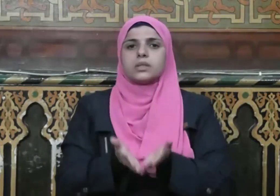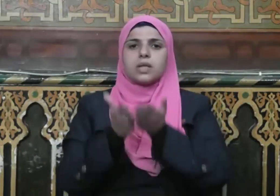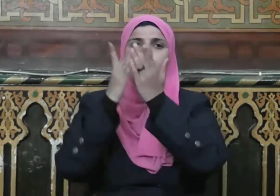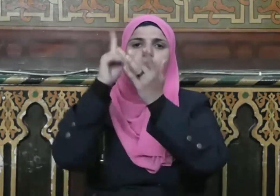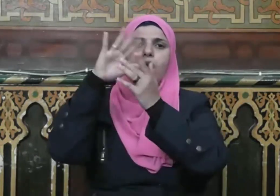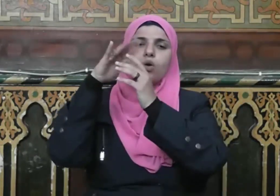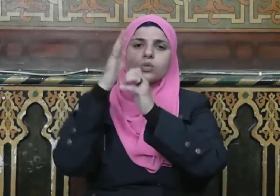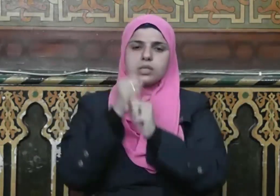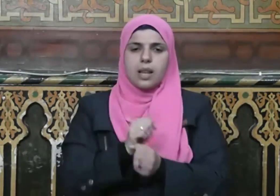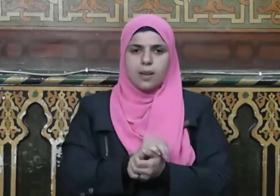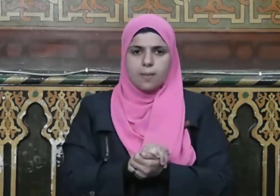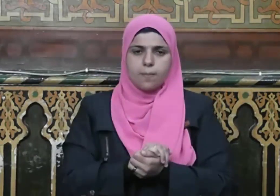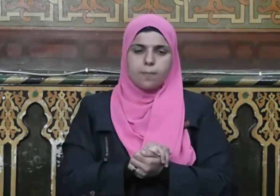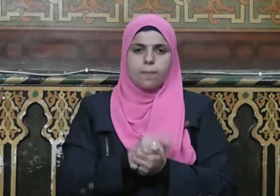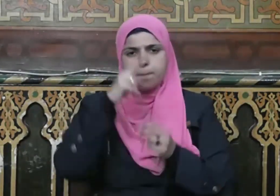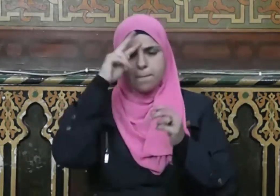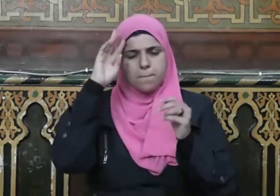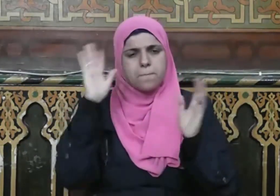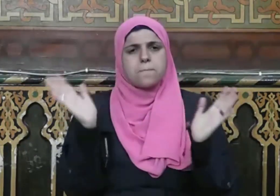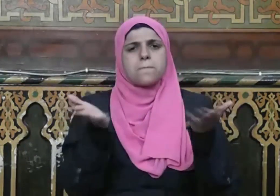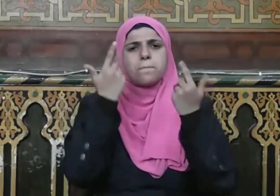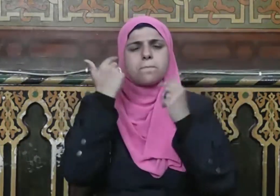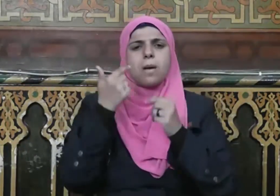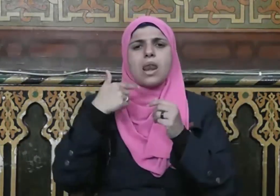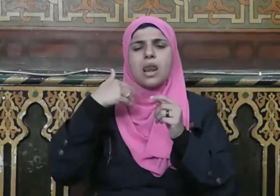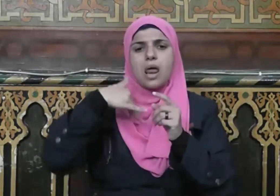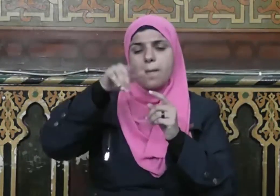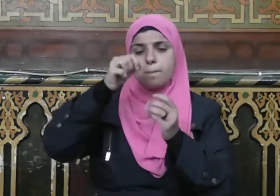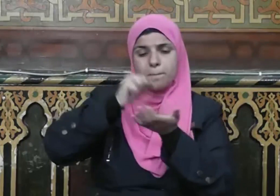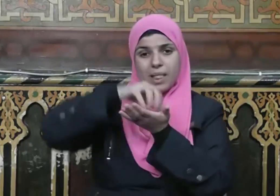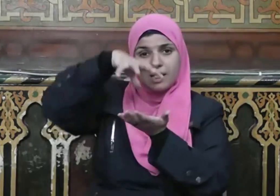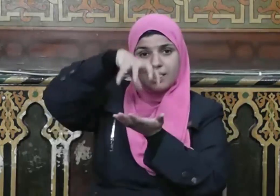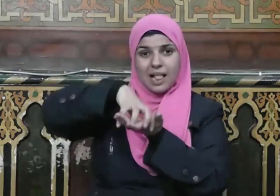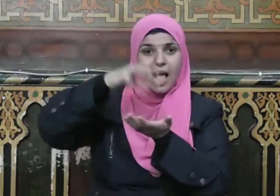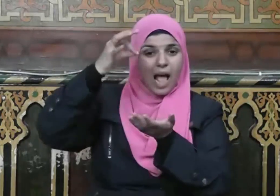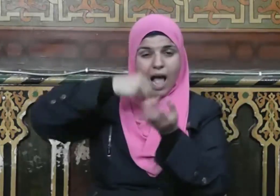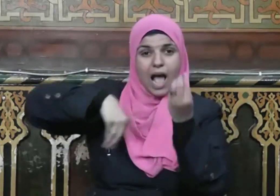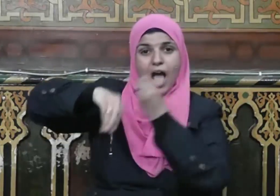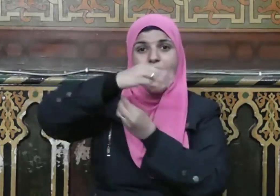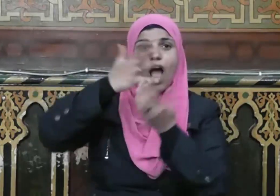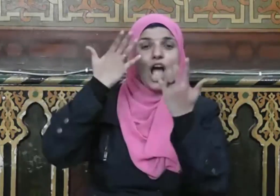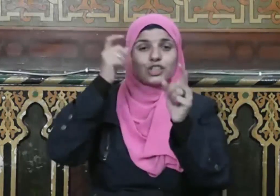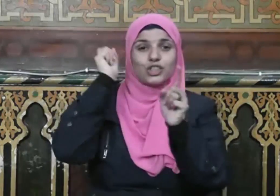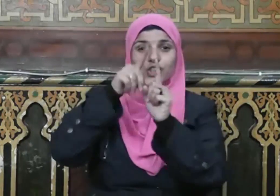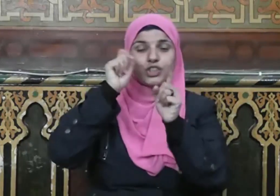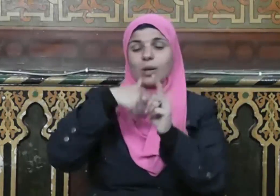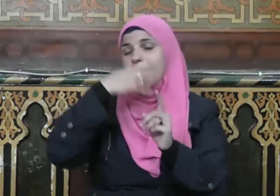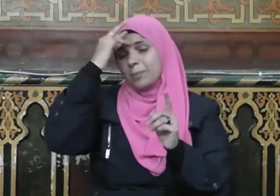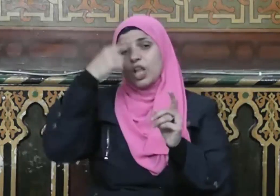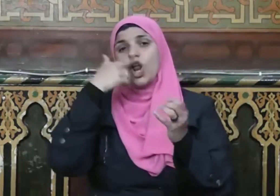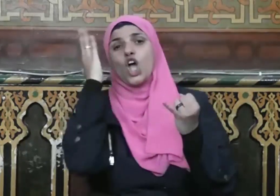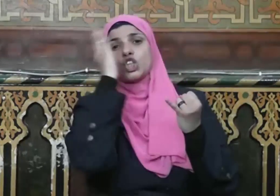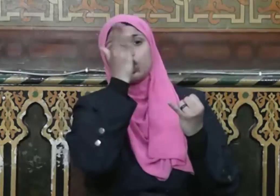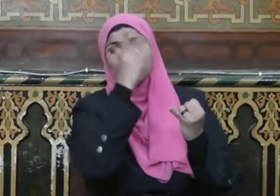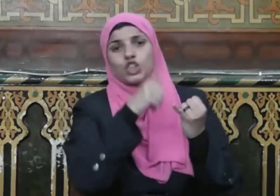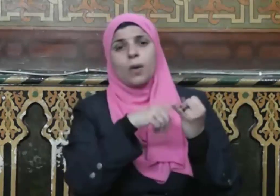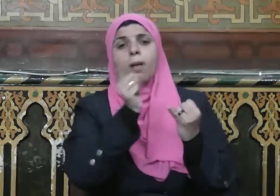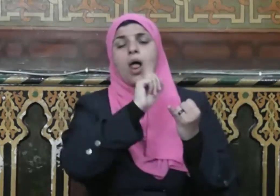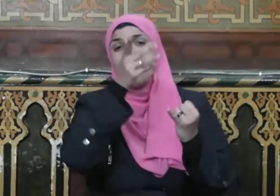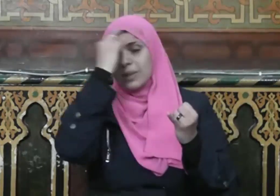من أتى هذا البيت فلم يرفف ولم يفسق رجع كما